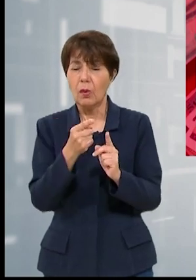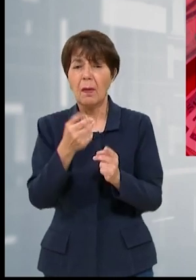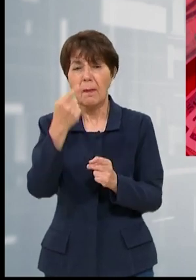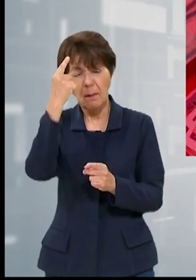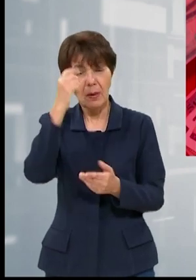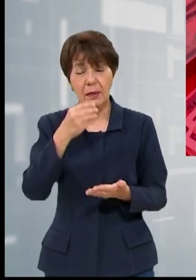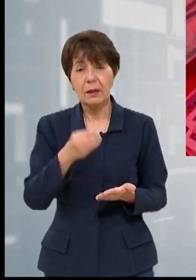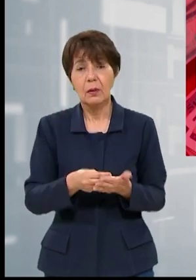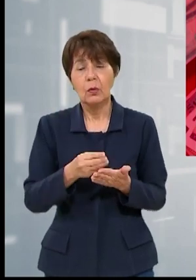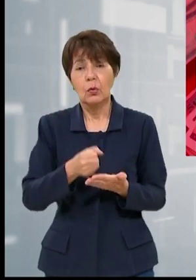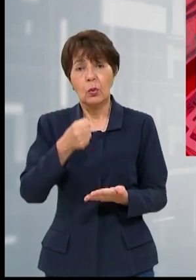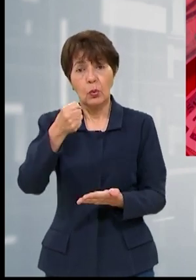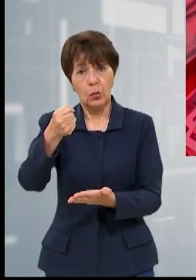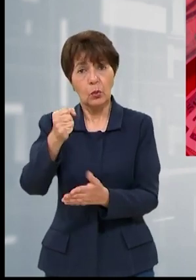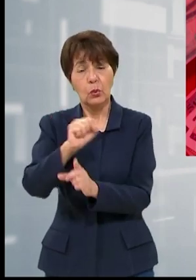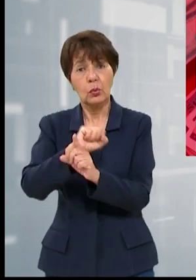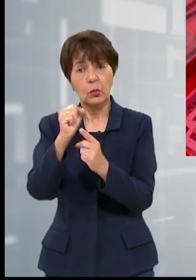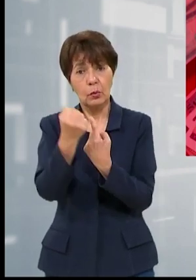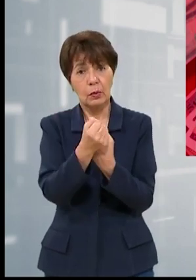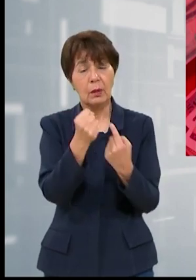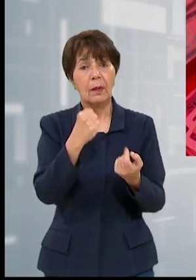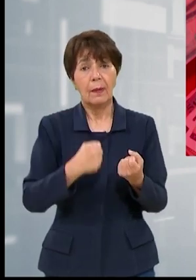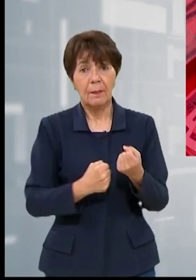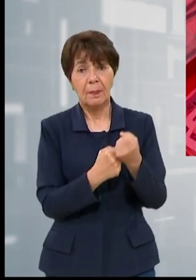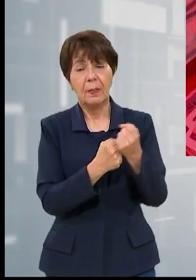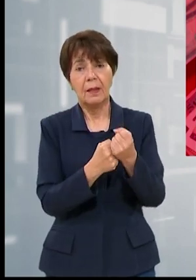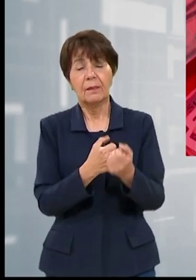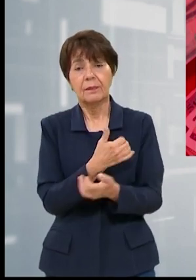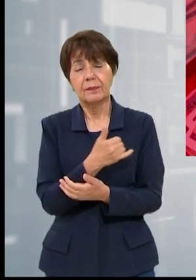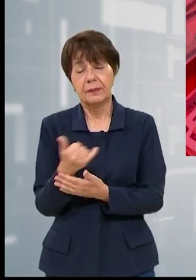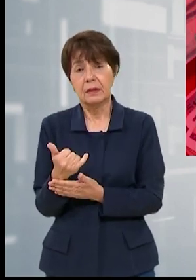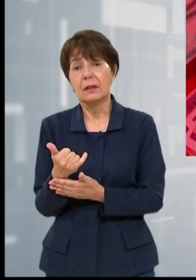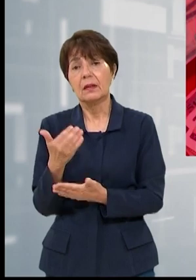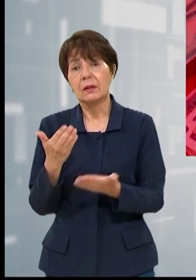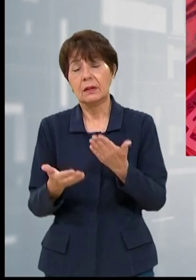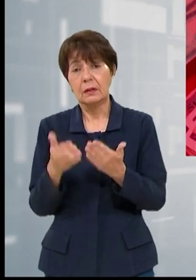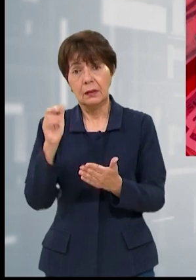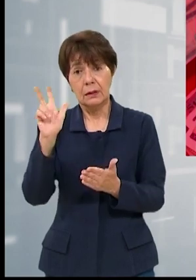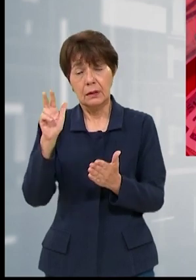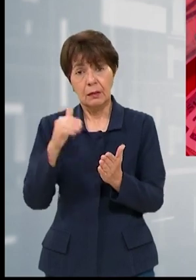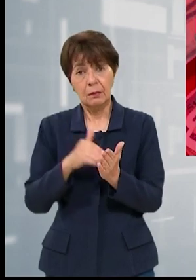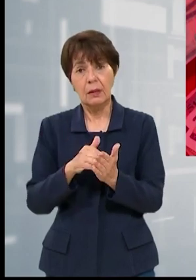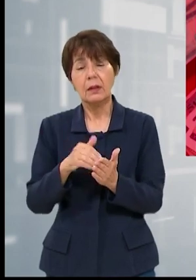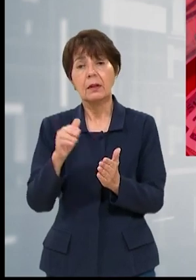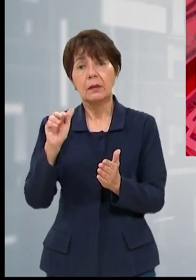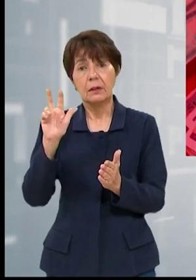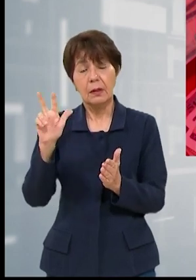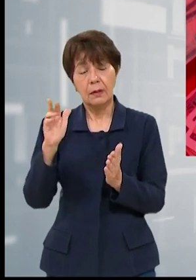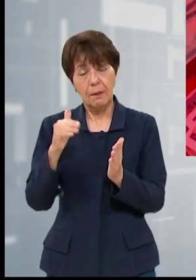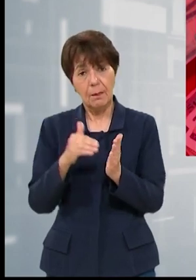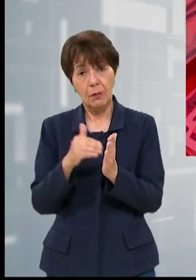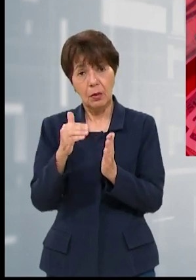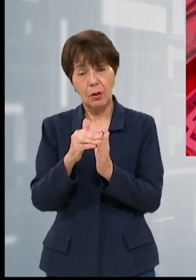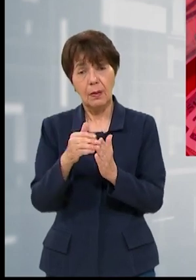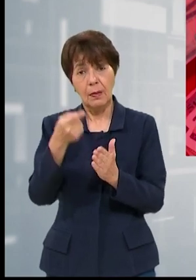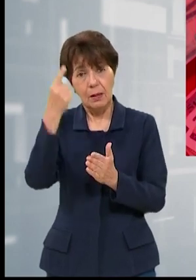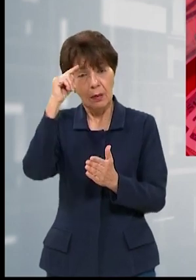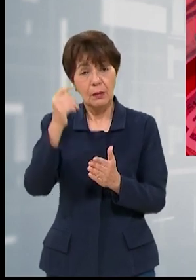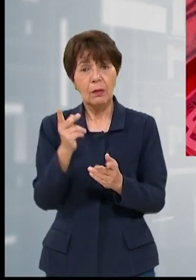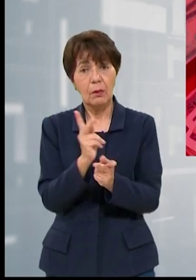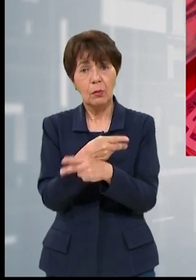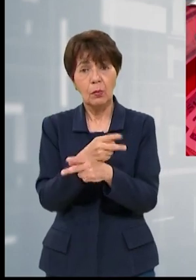inversiones sociales y el restante 32.9% equivalente a 23.613.000 lempiras son para inversión